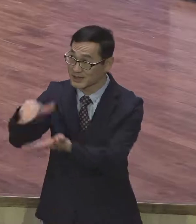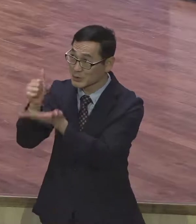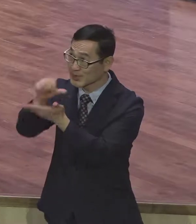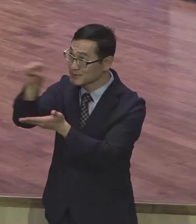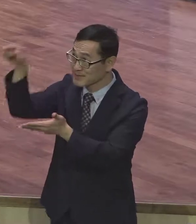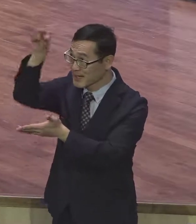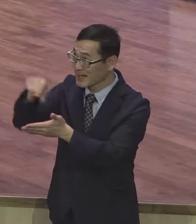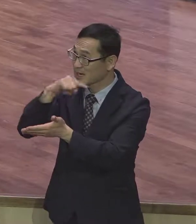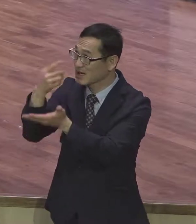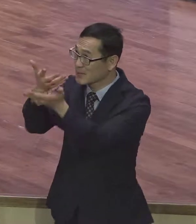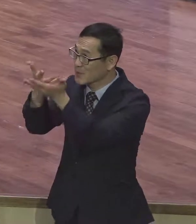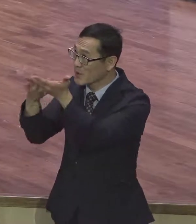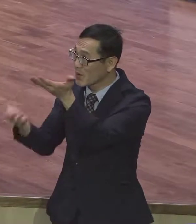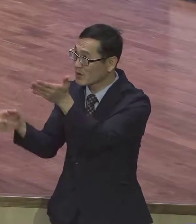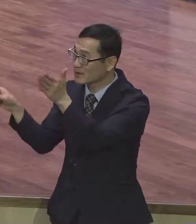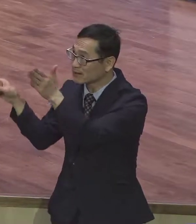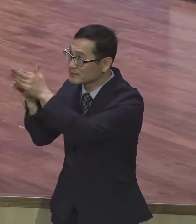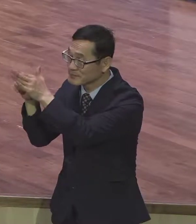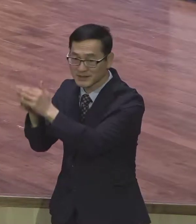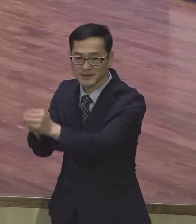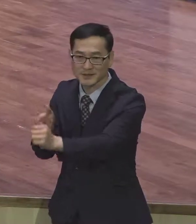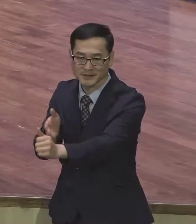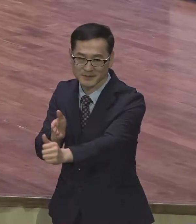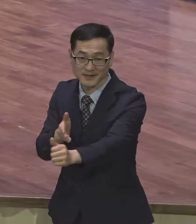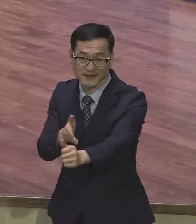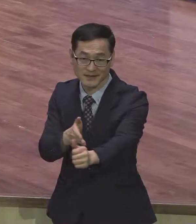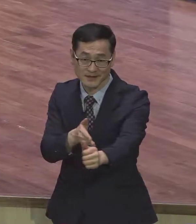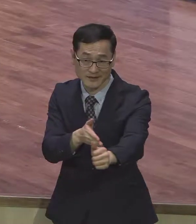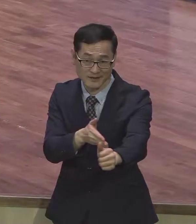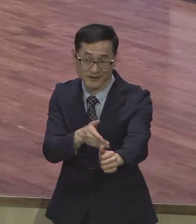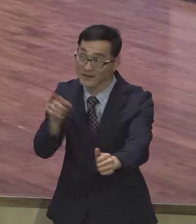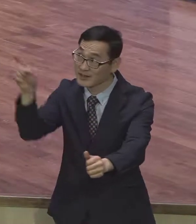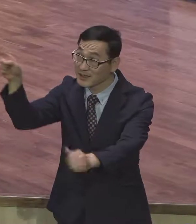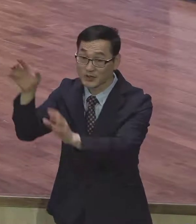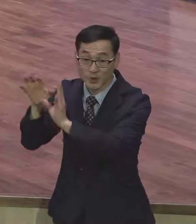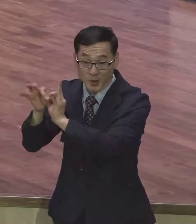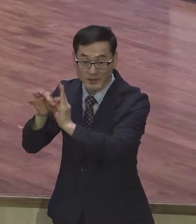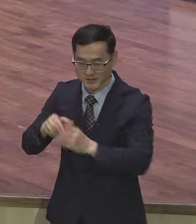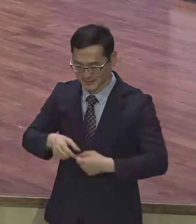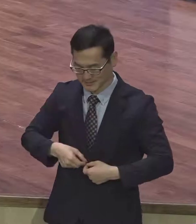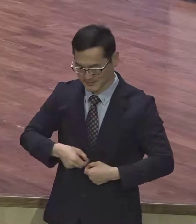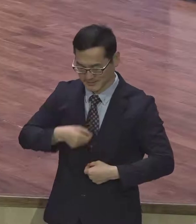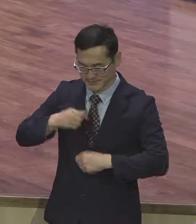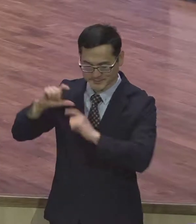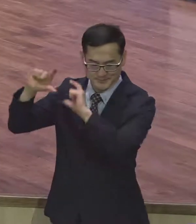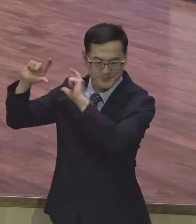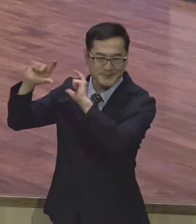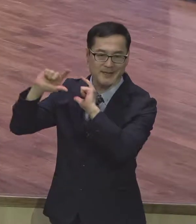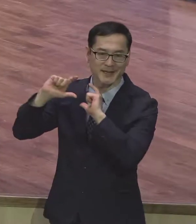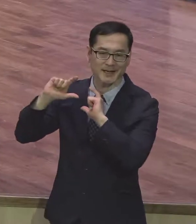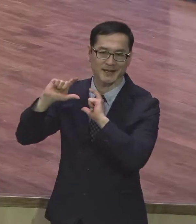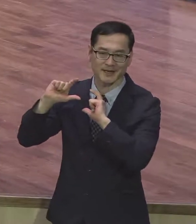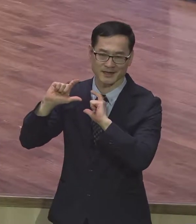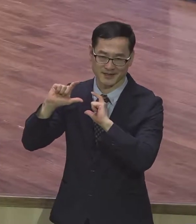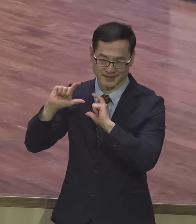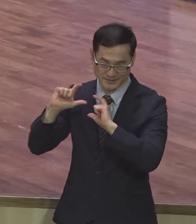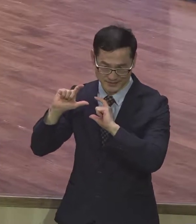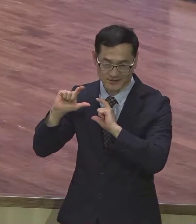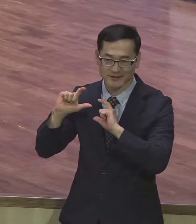바랍니다. 이 십자가 보호를 통해서 어렵다 하심을 얻는 하나님과 올바른